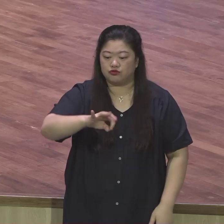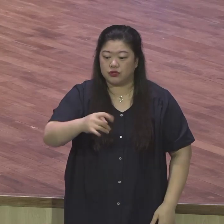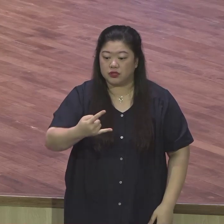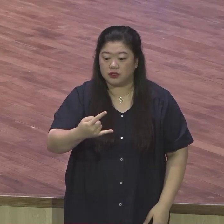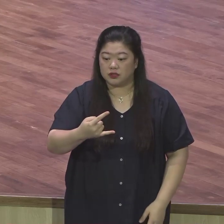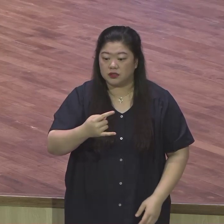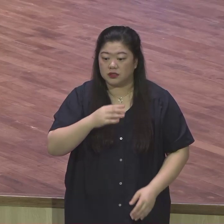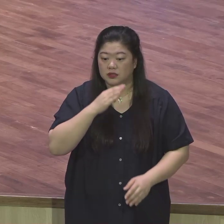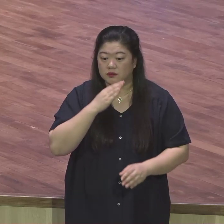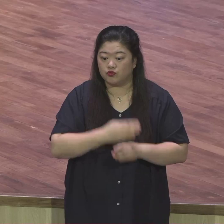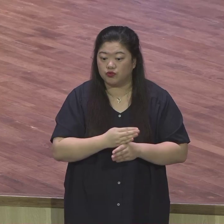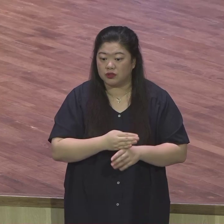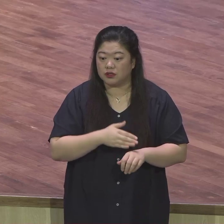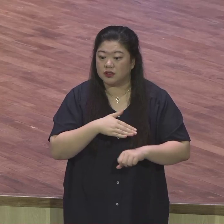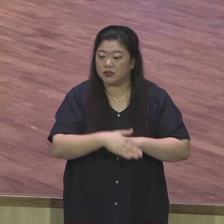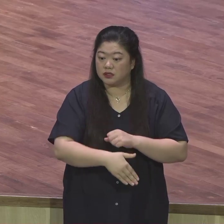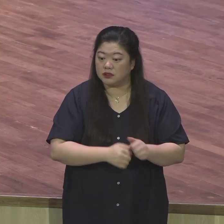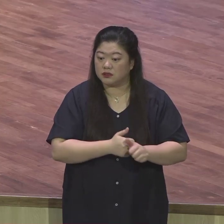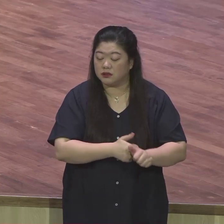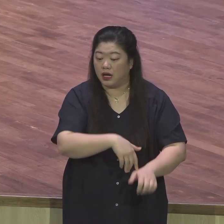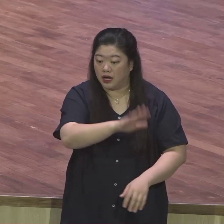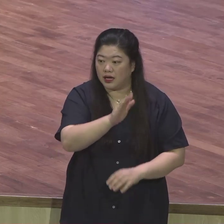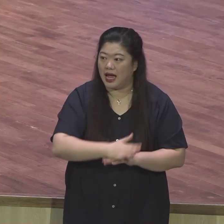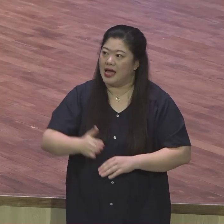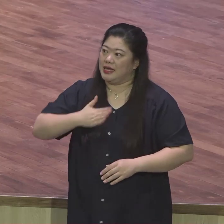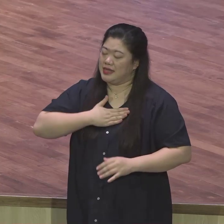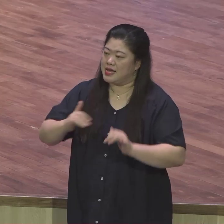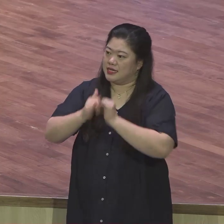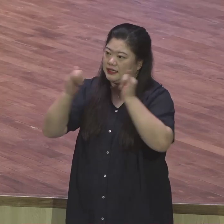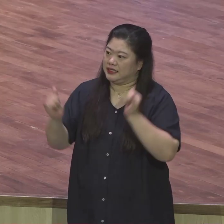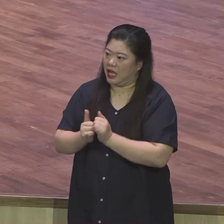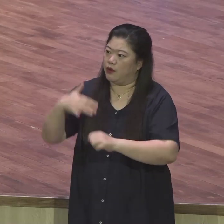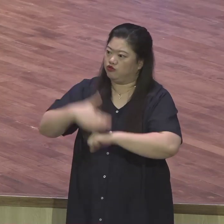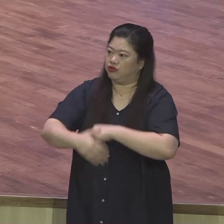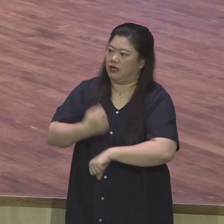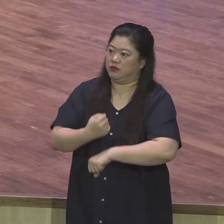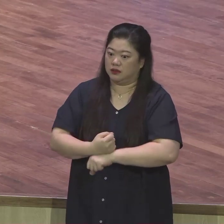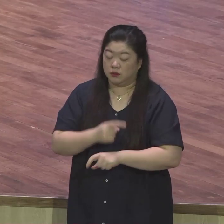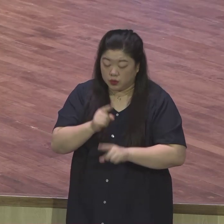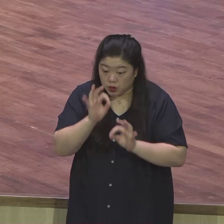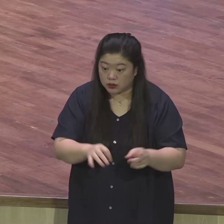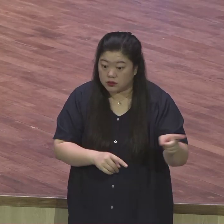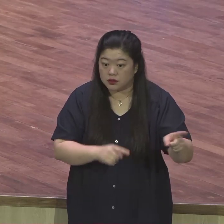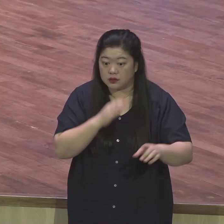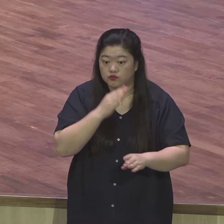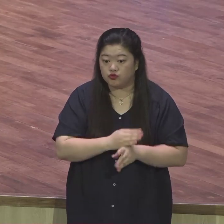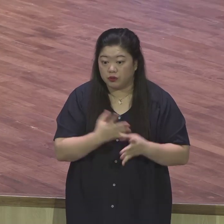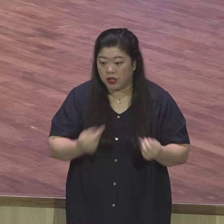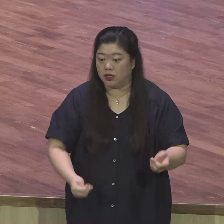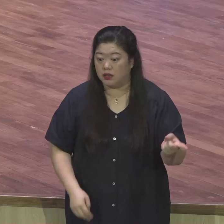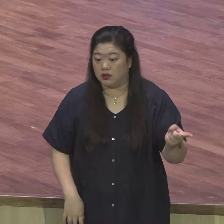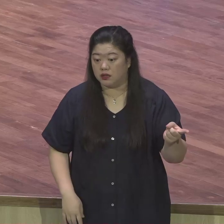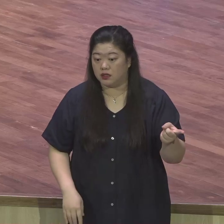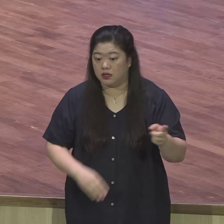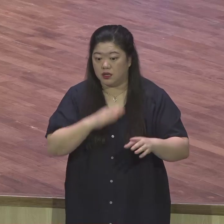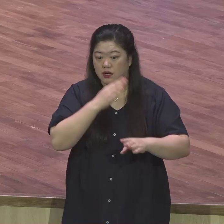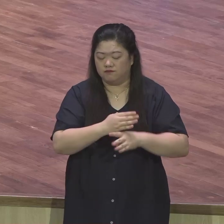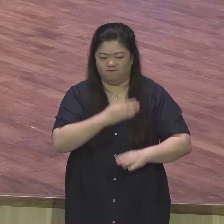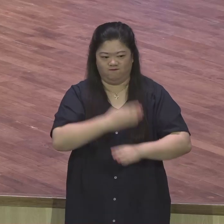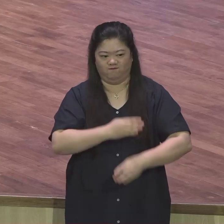그랬습니다. 공청회하면서 나는 사회주의가 뭔지 아시면 공산주의예요. 공산주의를 다르게 표현한 것이 사회주의라고요.